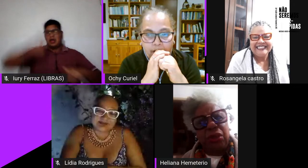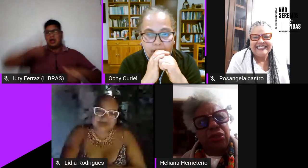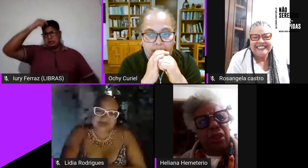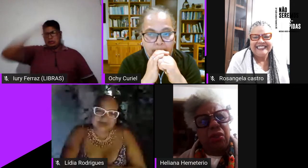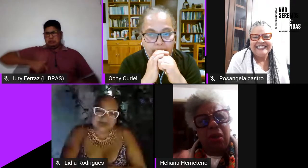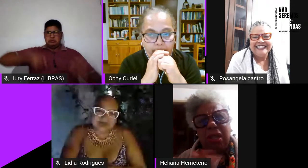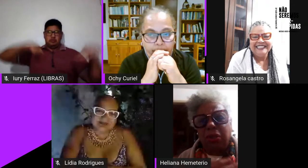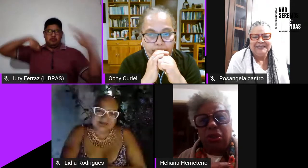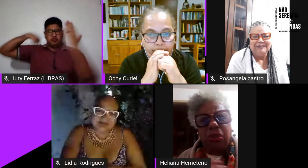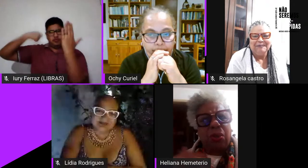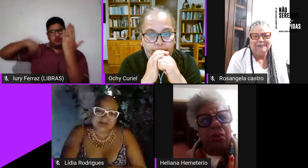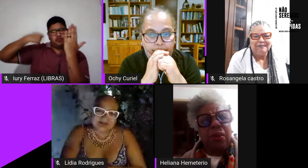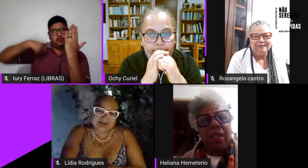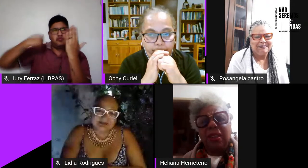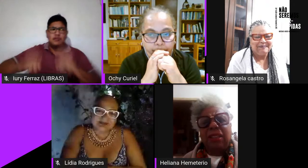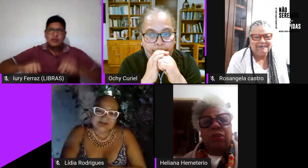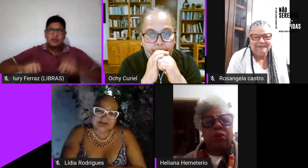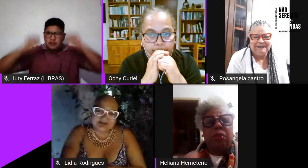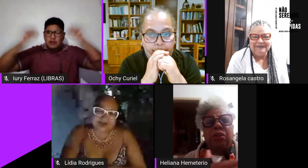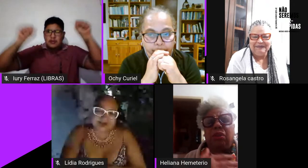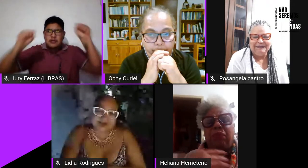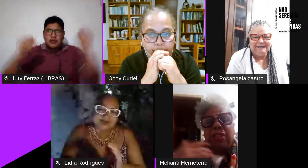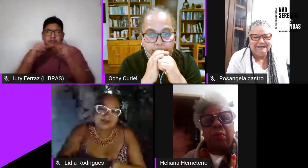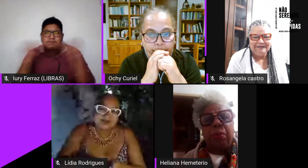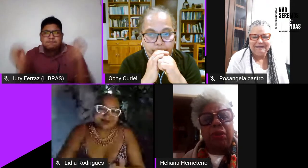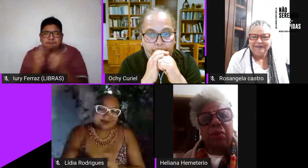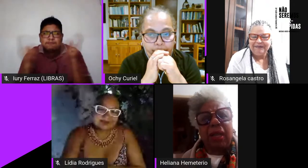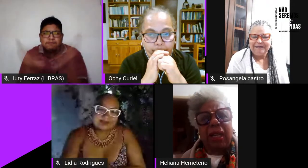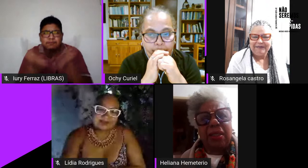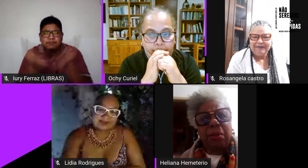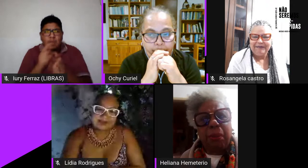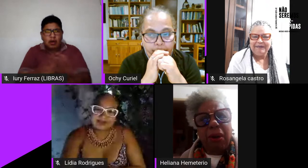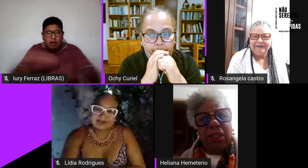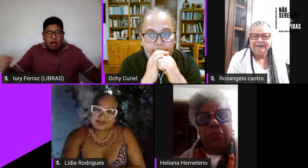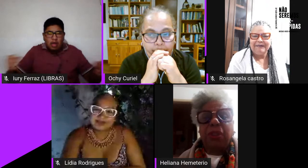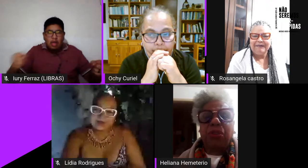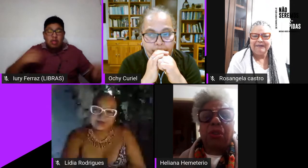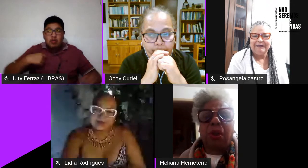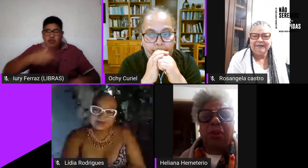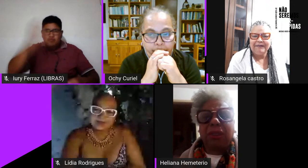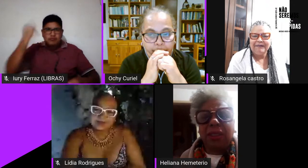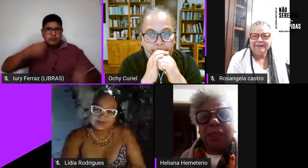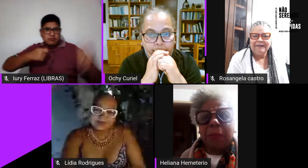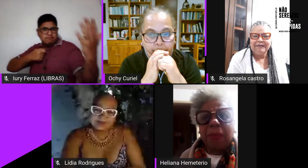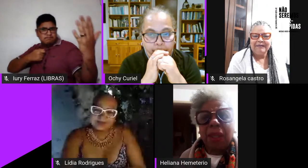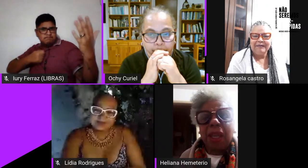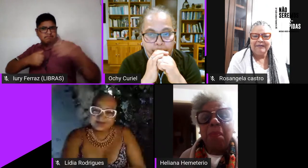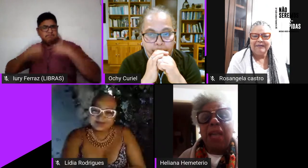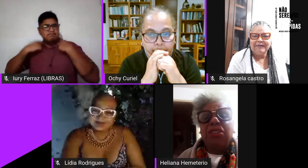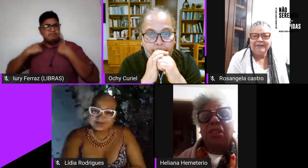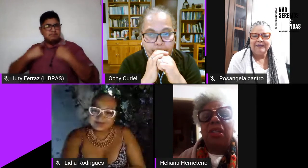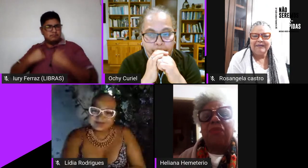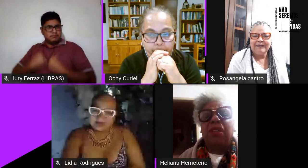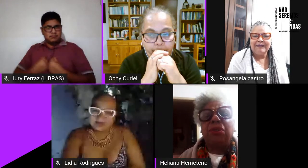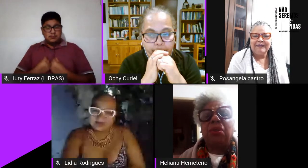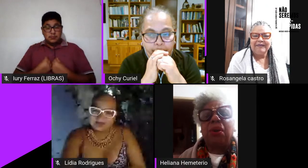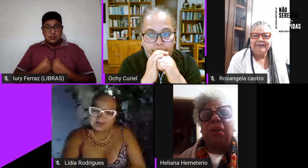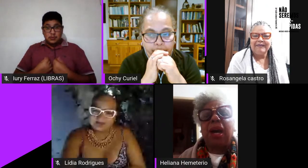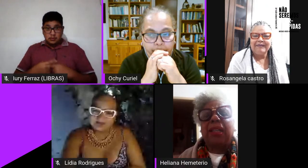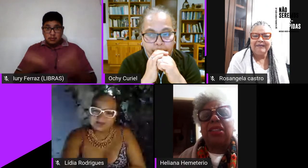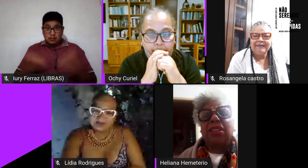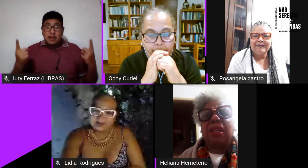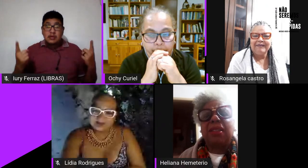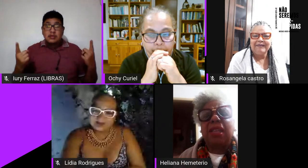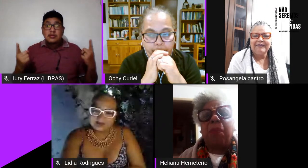Inhaçã eu sou de Xangô eu sou de Ogum tá todo mundo no facebook com caras e bocas frio de contas mas estão levando